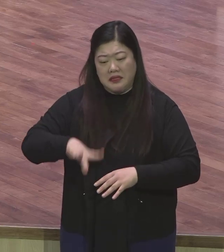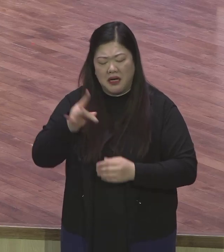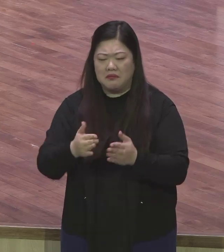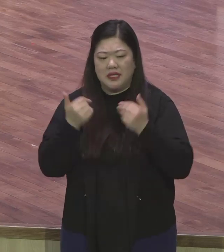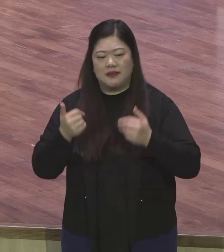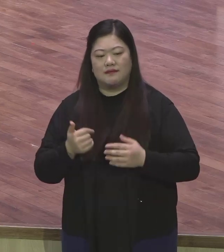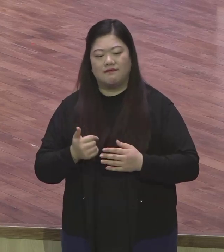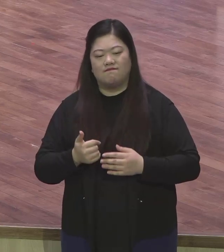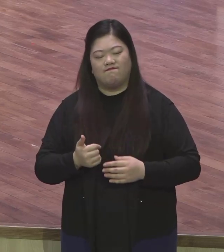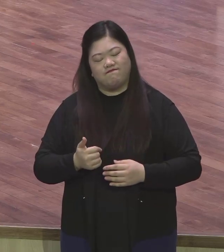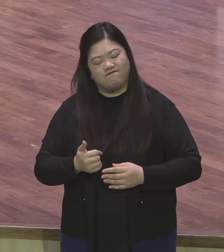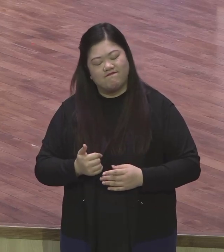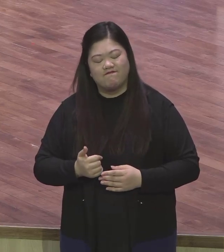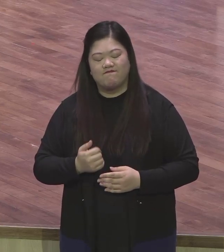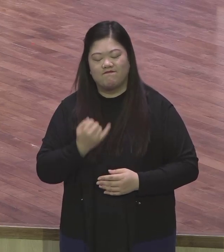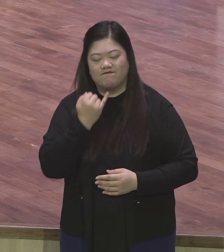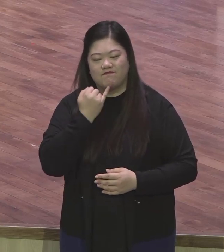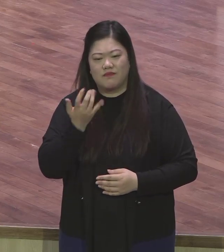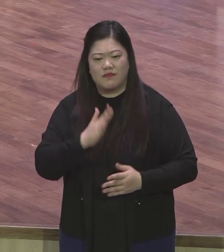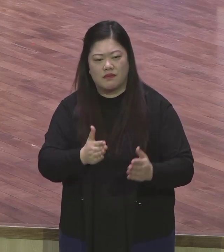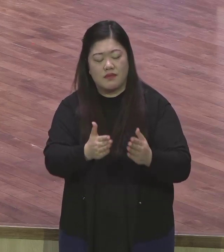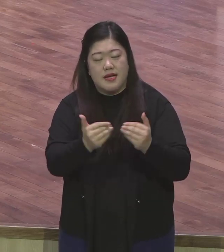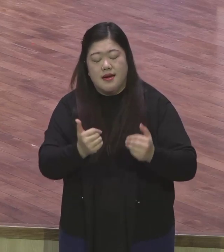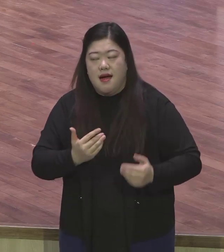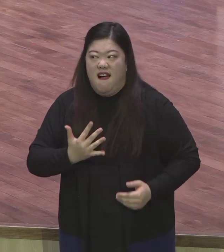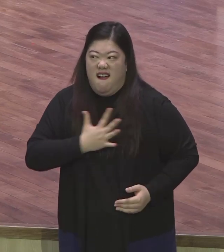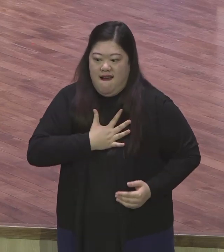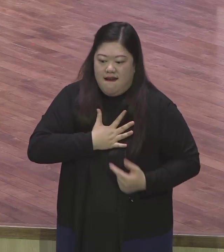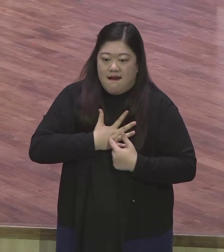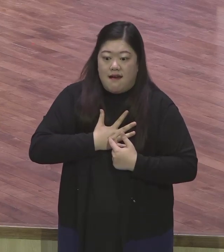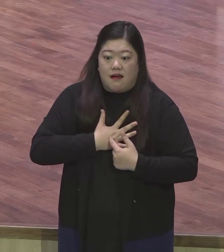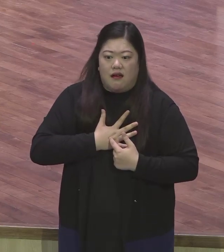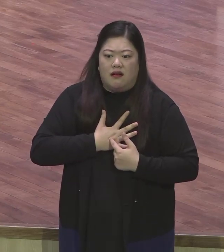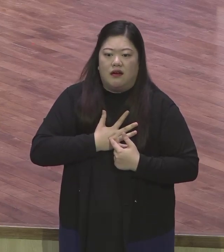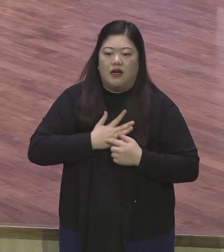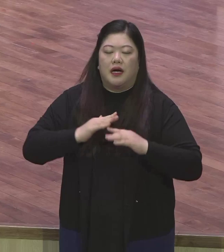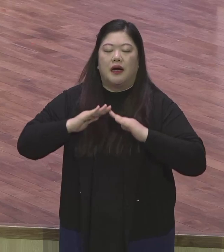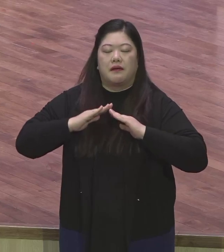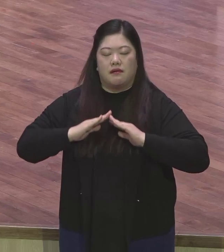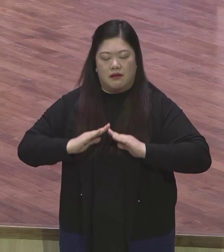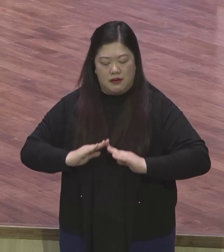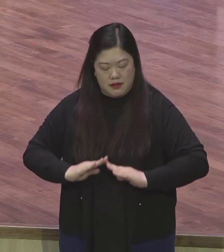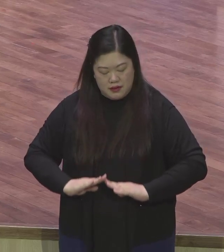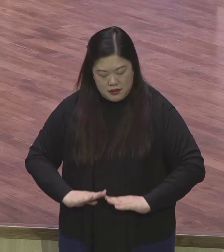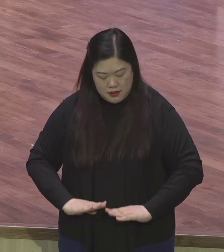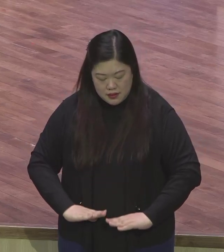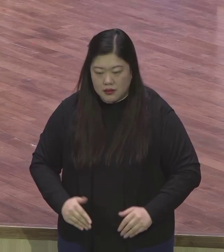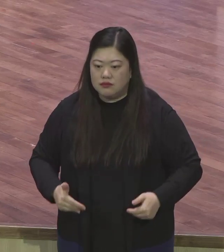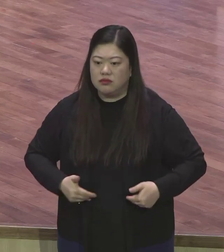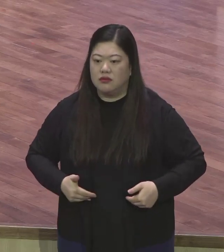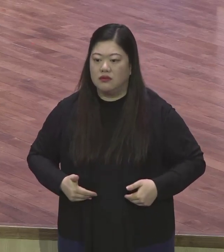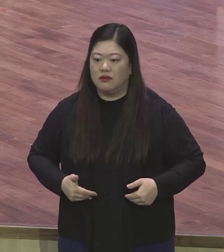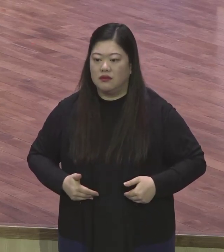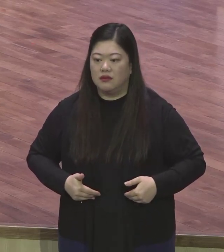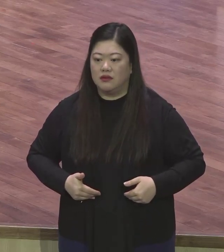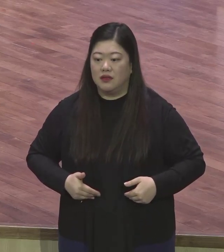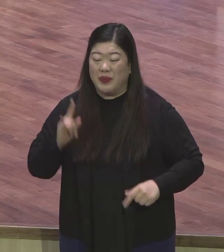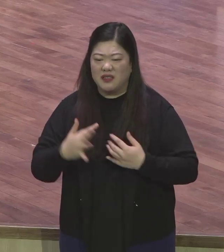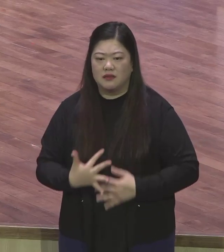감정 조절이 필요해요 내려놓을 수 있어야 돼요 그걸 내려놓을 수 있어야 돼요 거기서 조정이 안 되면 그 사람